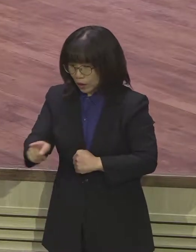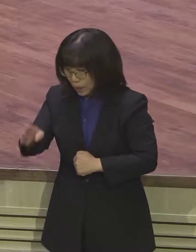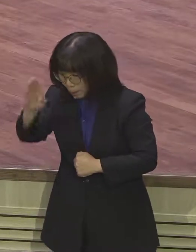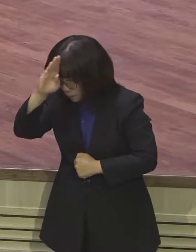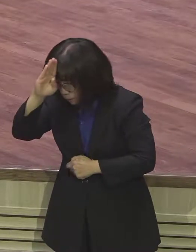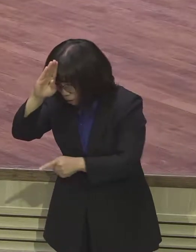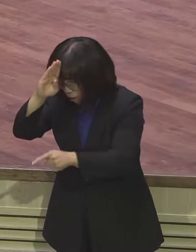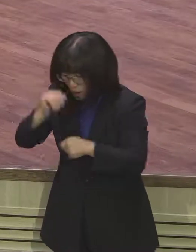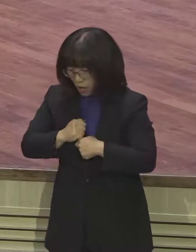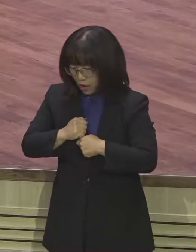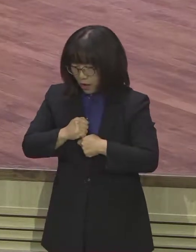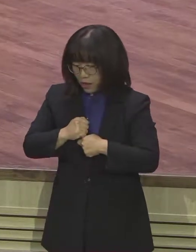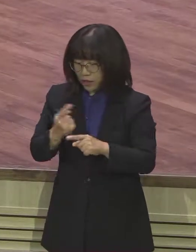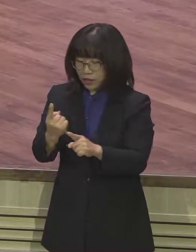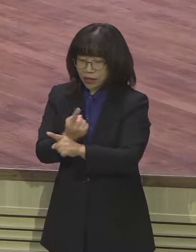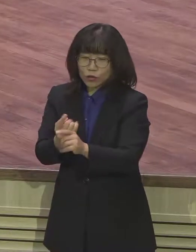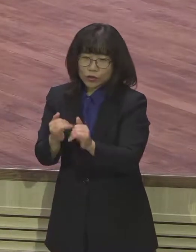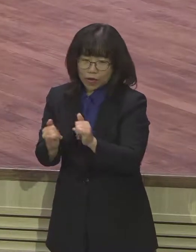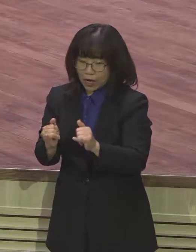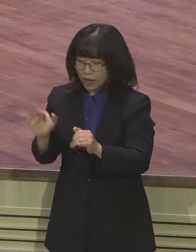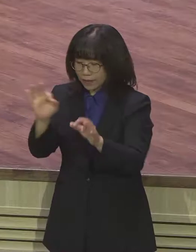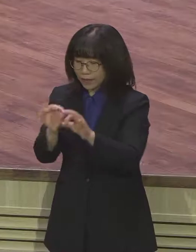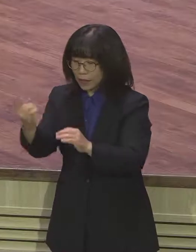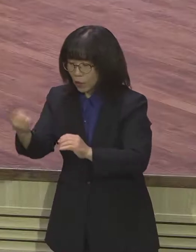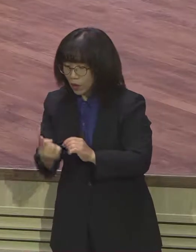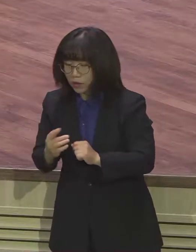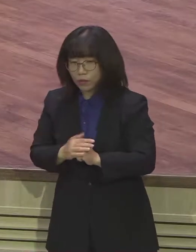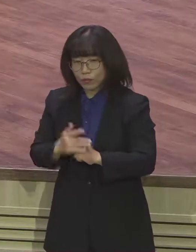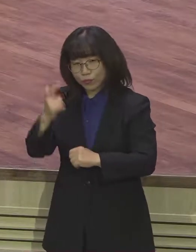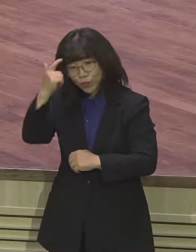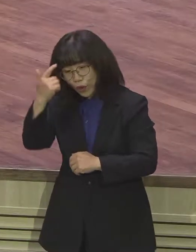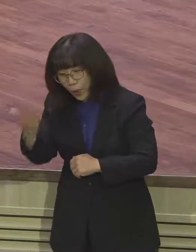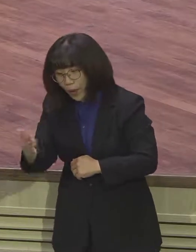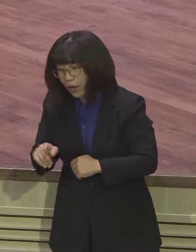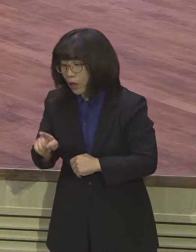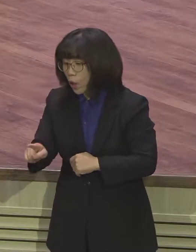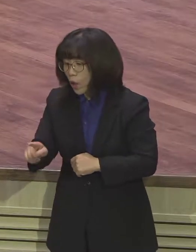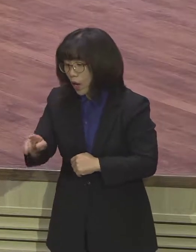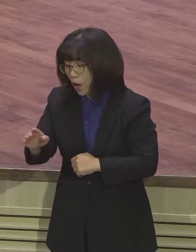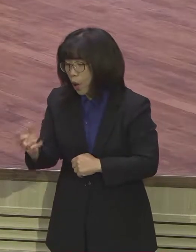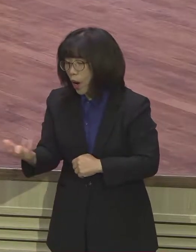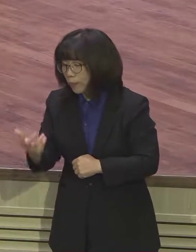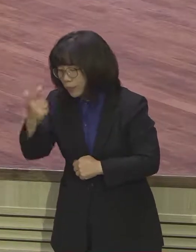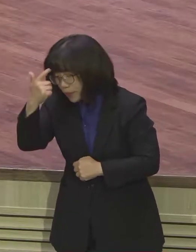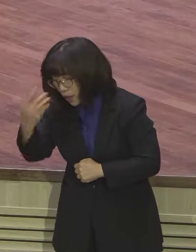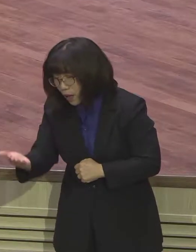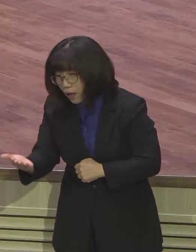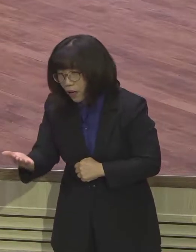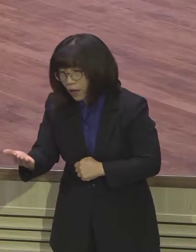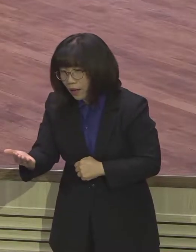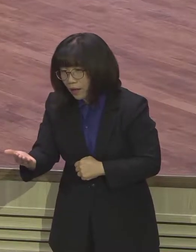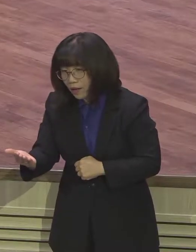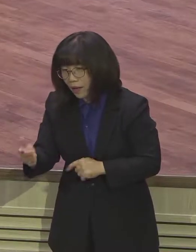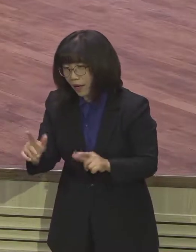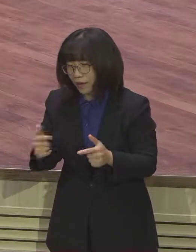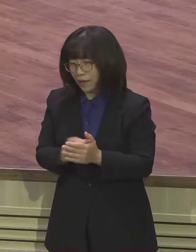찾아와서 뭐라고 물으면 어디가 아프십니까? 라고 묻지 않고 네 가지를 묻는다고 합니다.